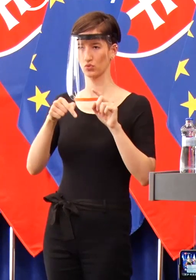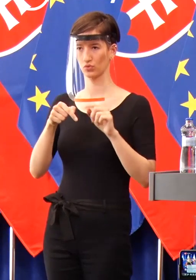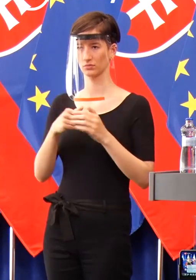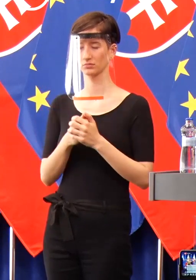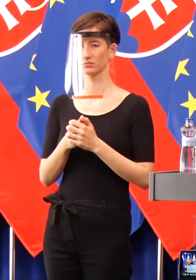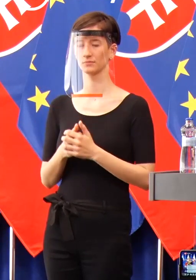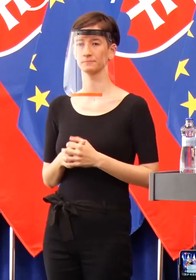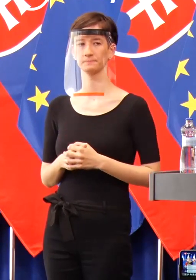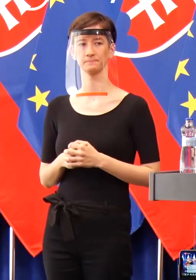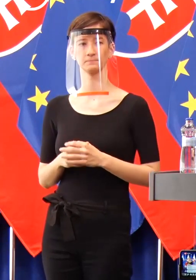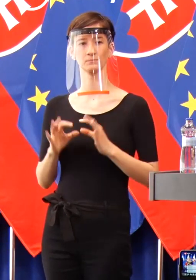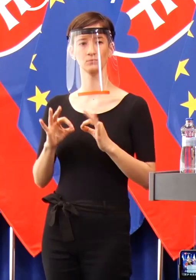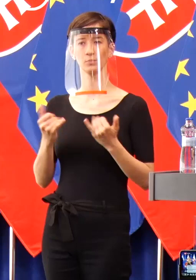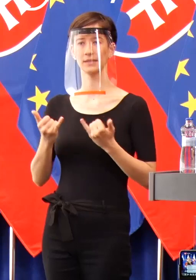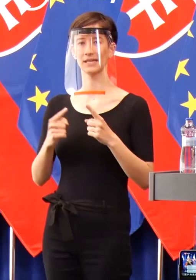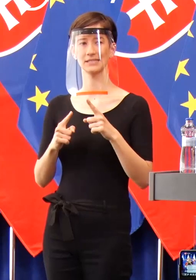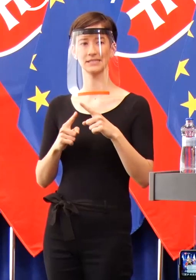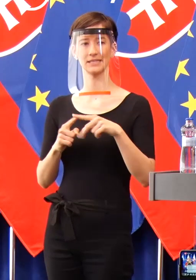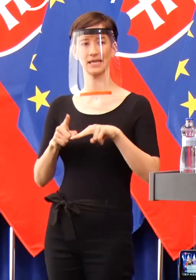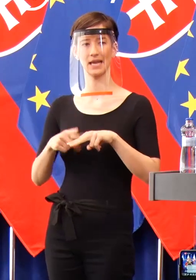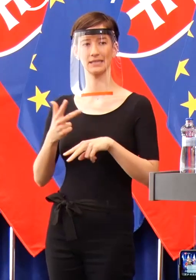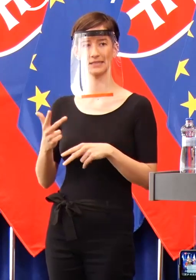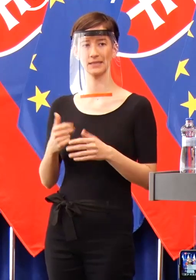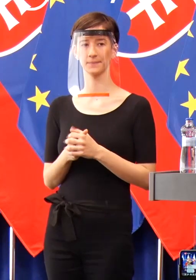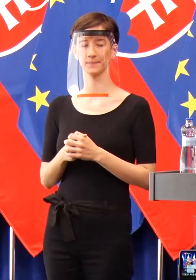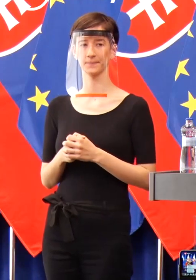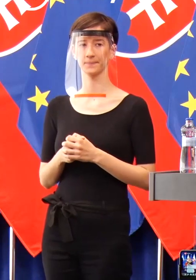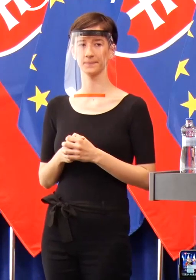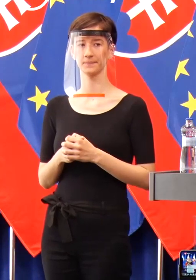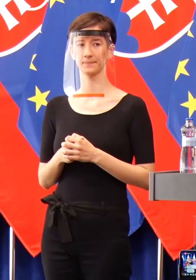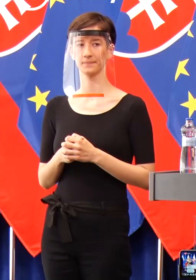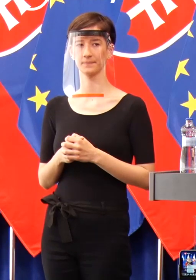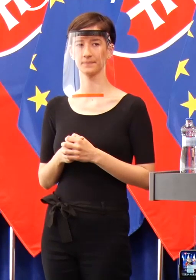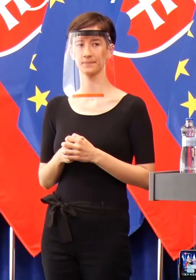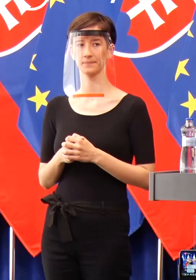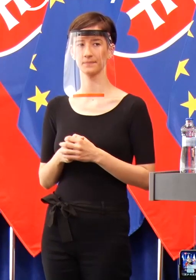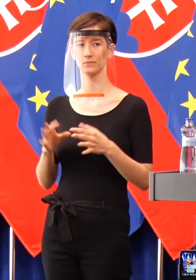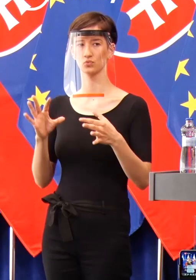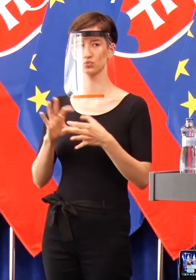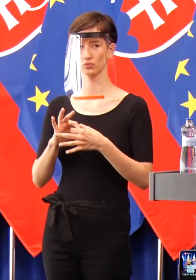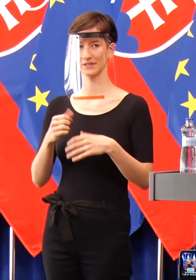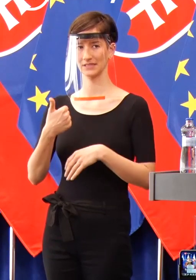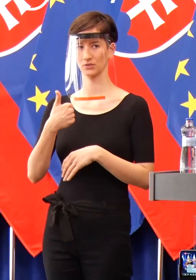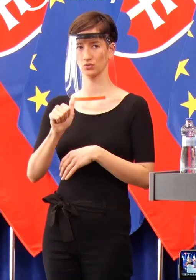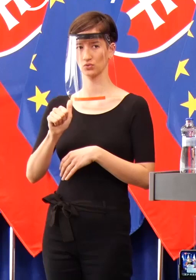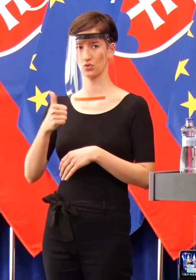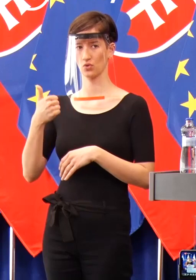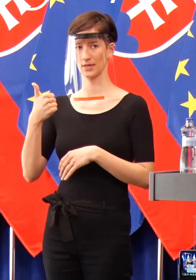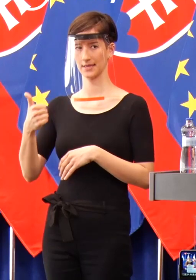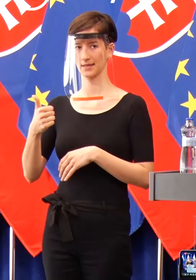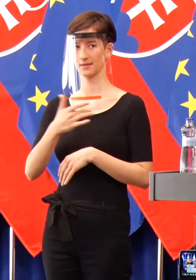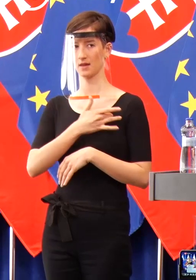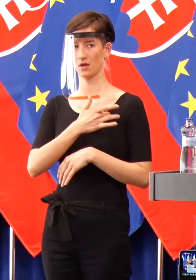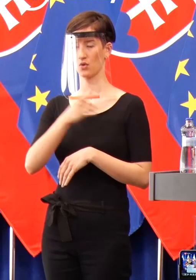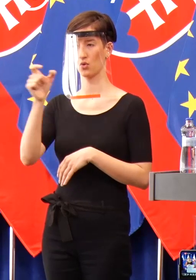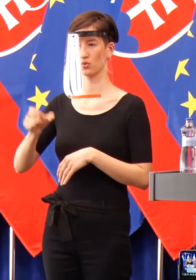ide na cesty. Takže najprv v TEATRI, nech sa páči. Dobrý deň, Hanna Čuna, TEATRI, z tých 101 pozitívnych, koľko ľudí sa testovalo,